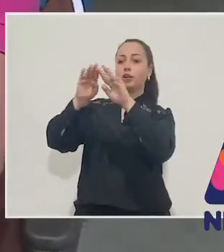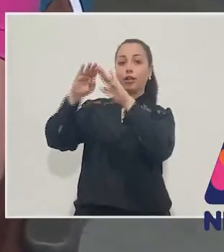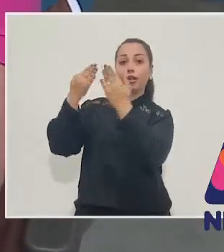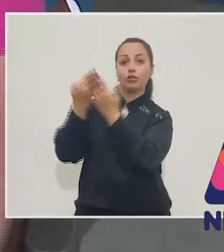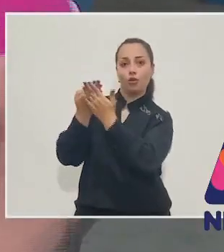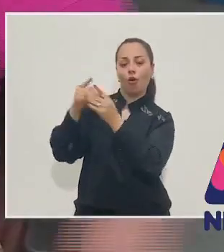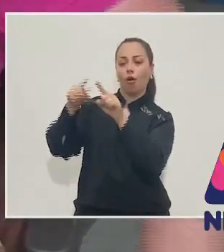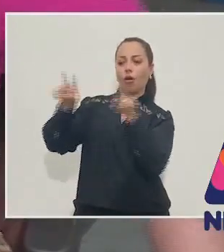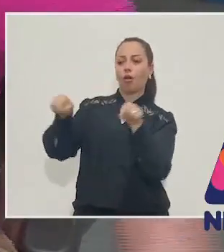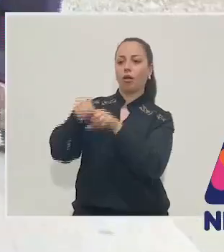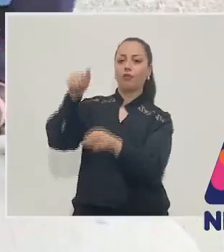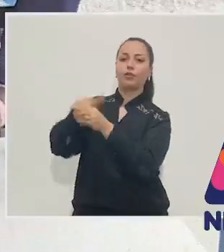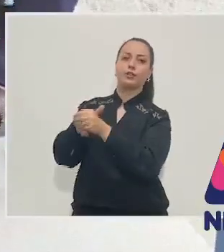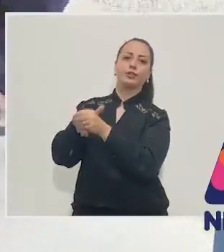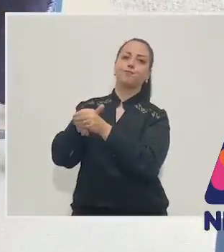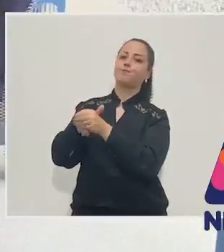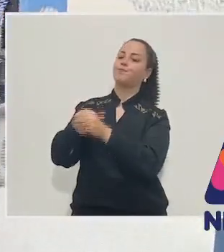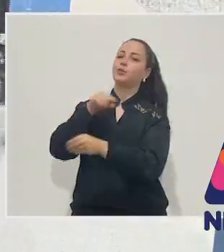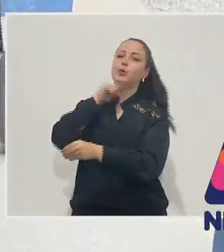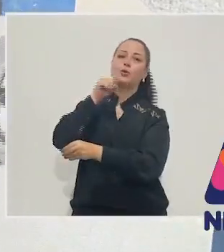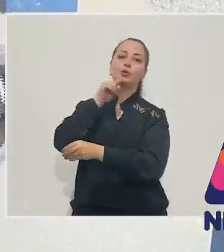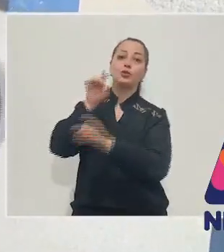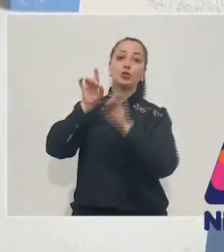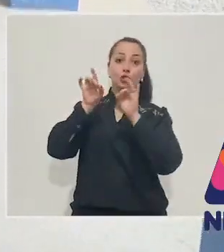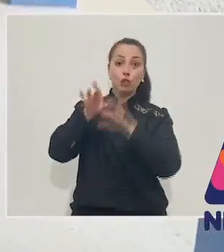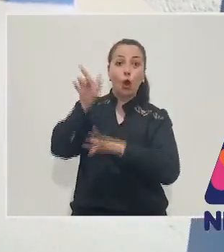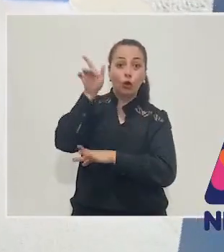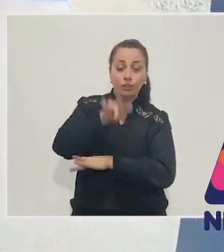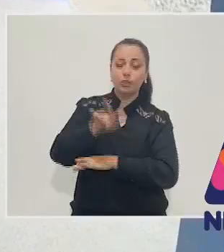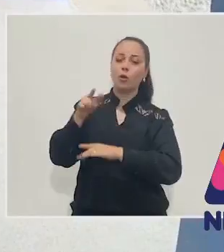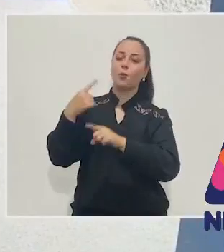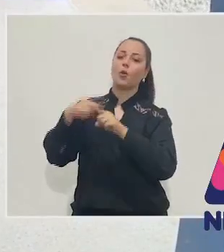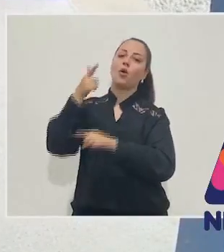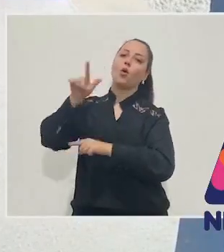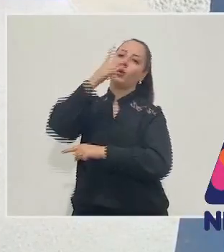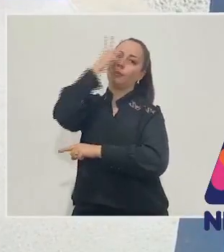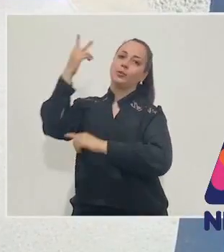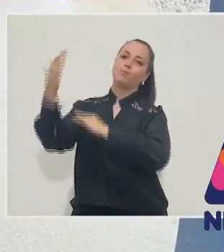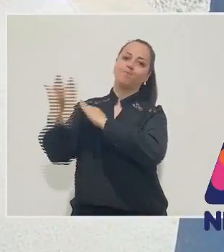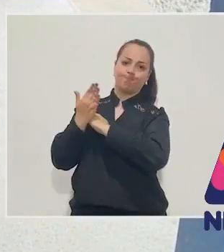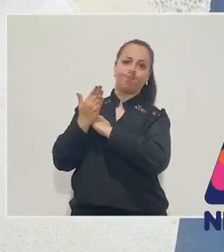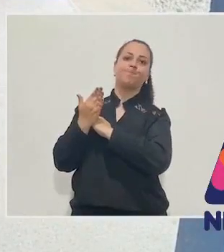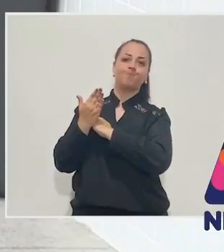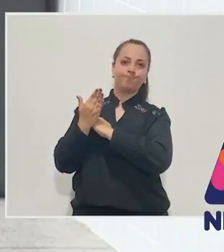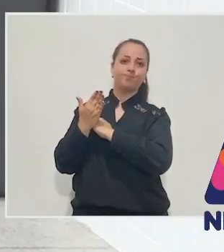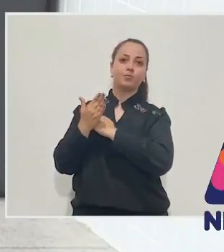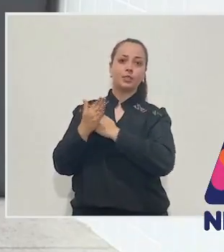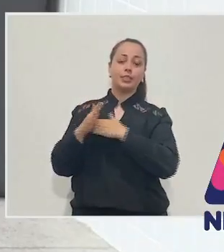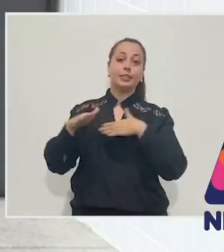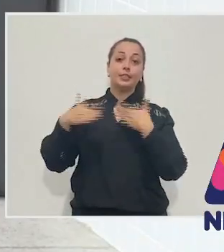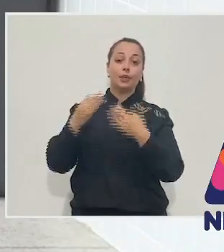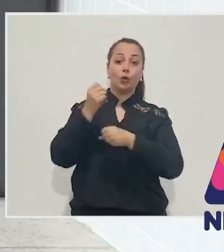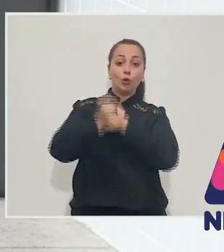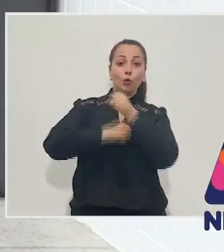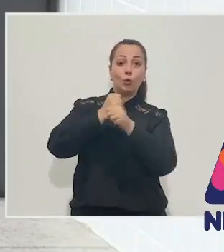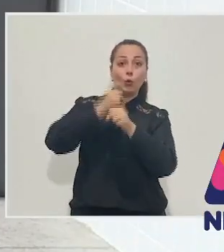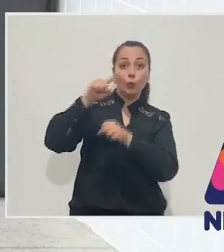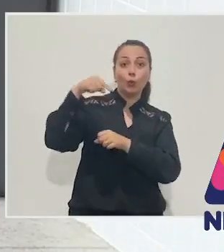em chegar até a sessão eleitoral. Algo que só conseguiu graças à ajuda de pessoas. Na eleição